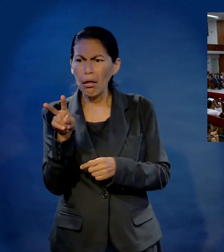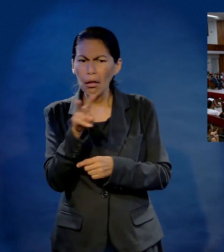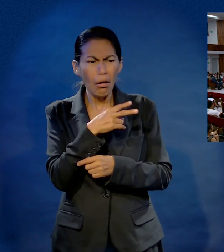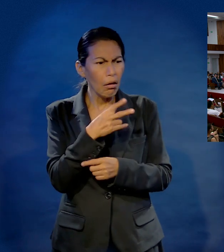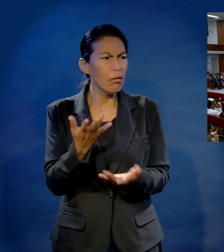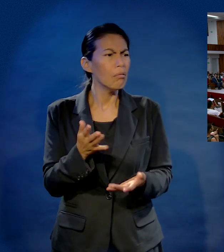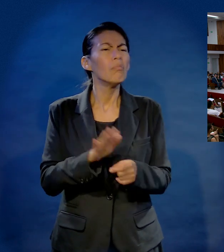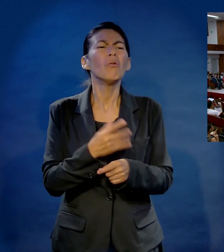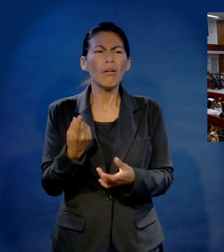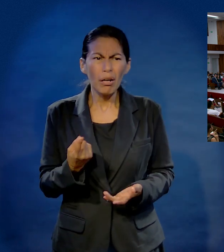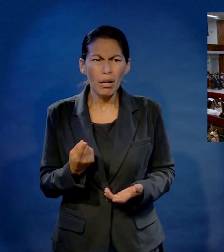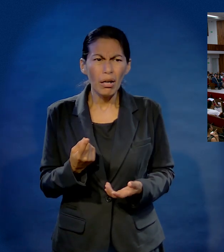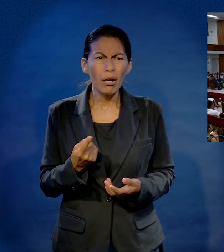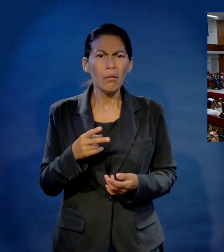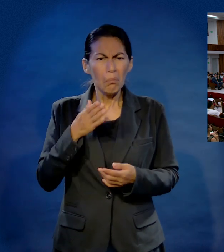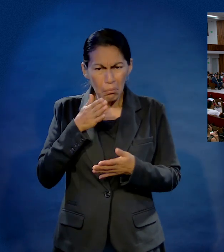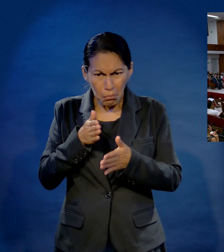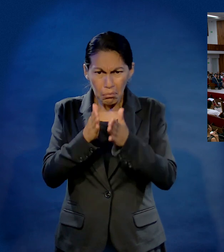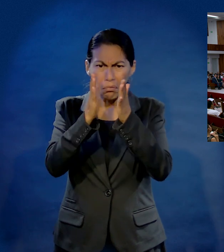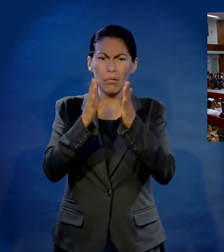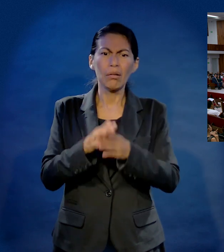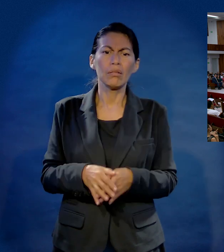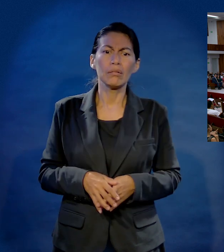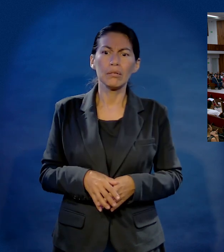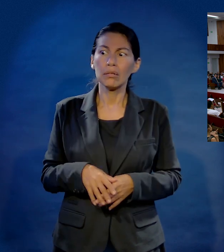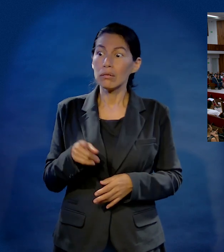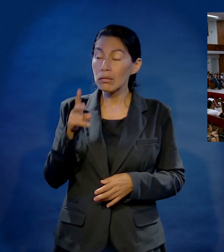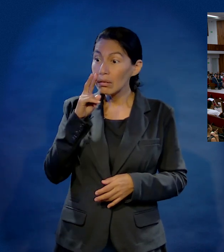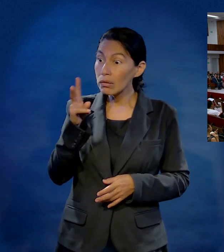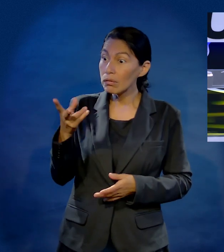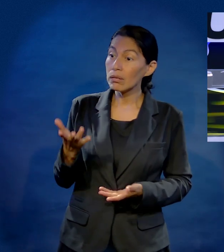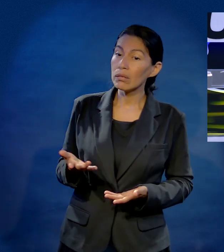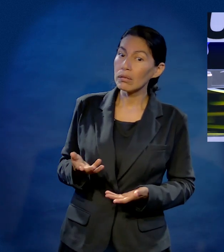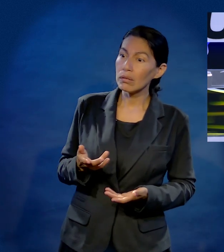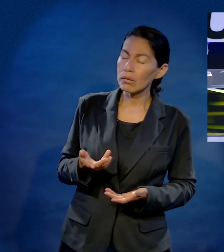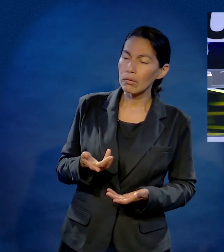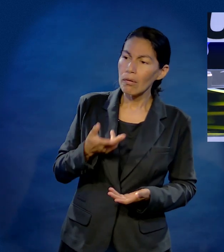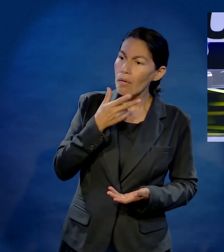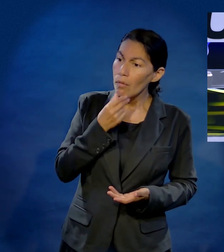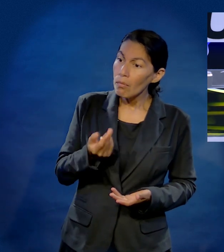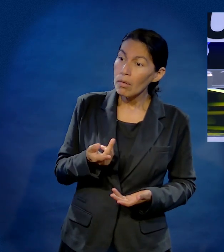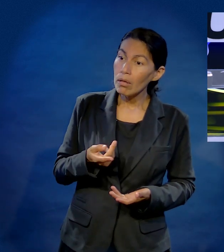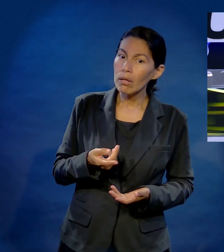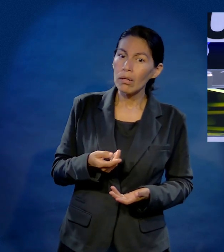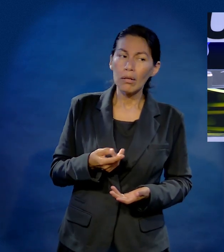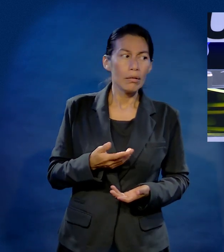estoy viendo. ¿Lo estás viendo qué? ¿Qué la estás viendo a ella? Pero es un hombre, mi amor.